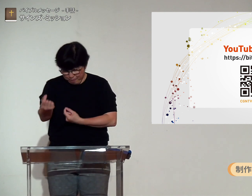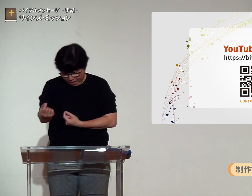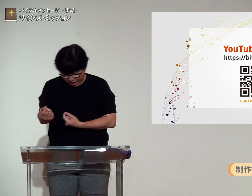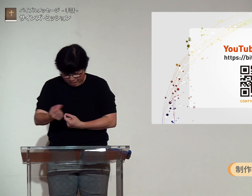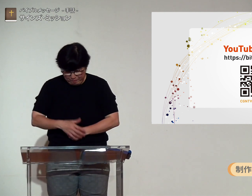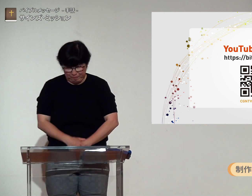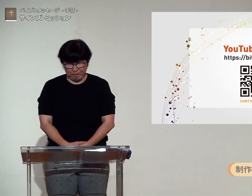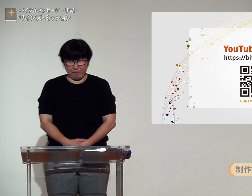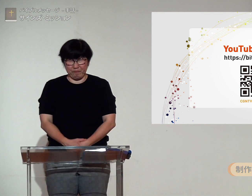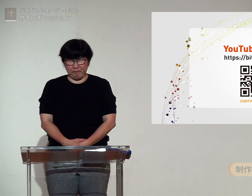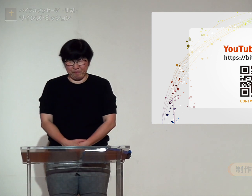ってお祈りいたします